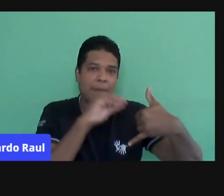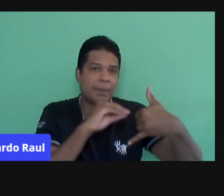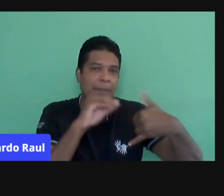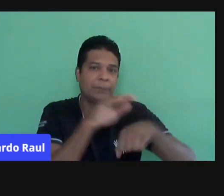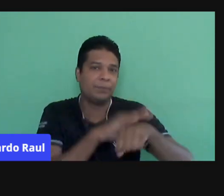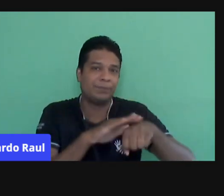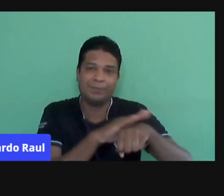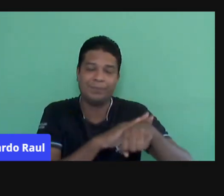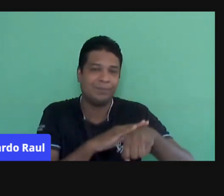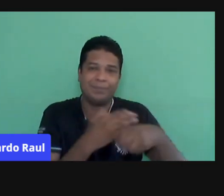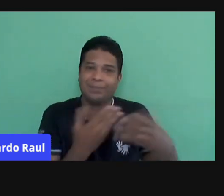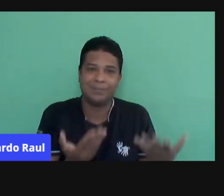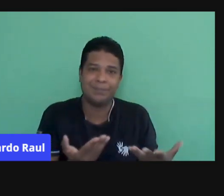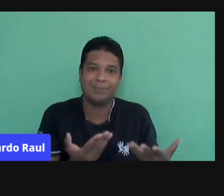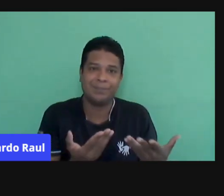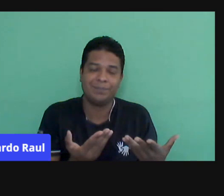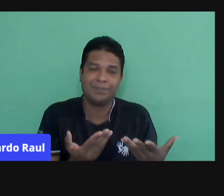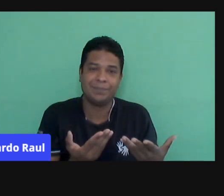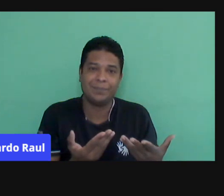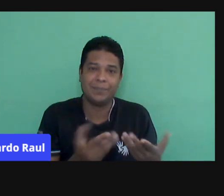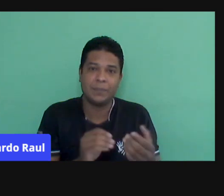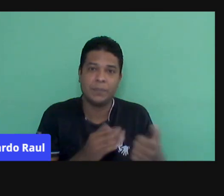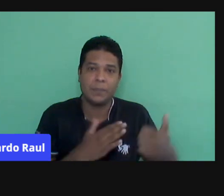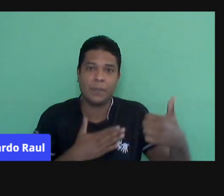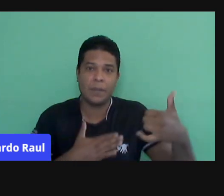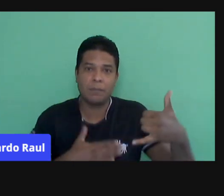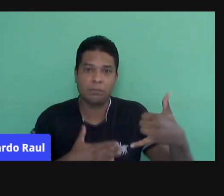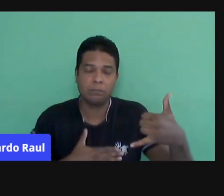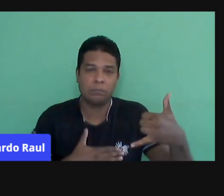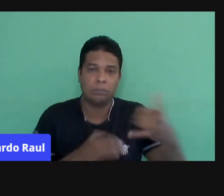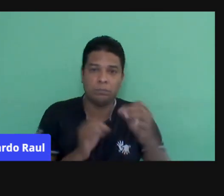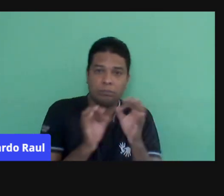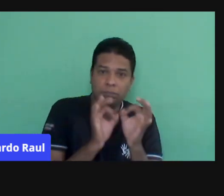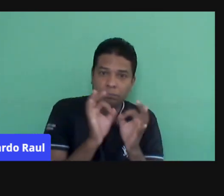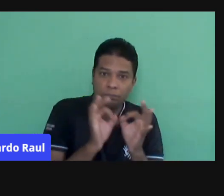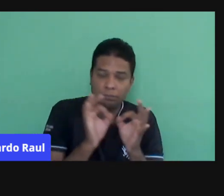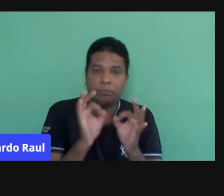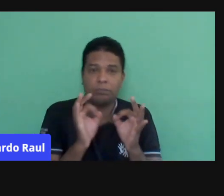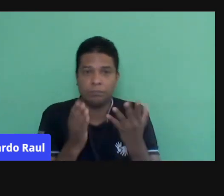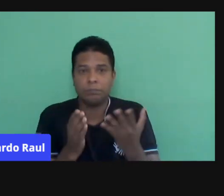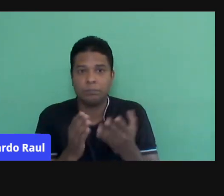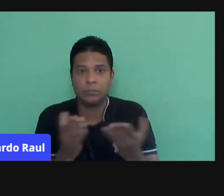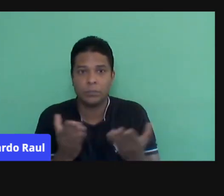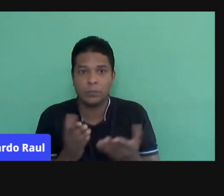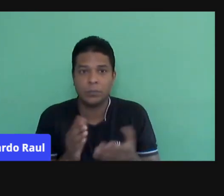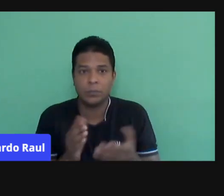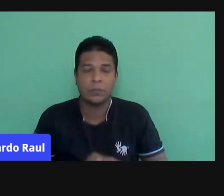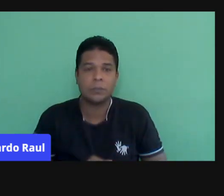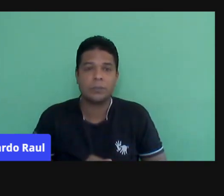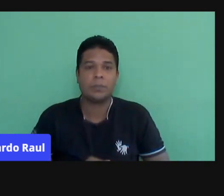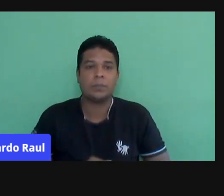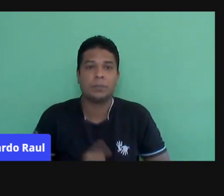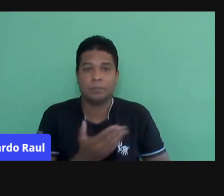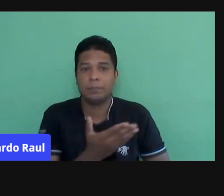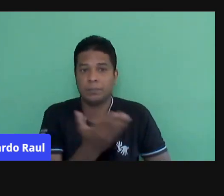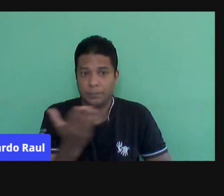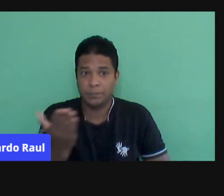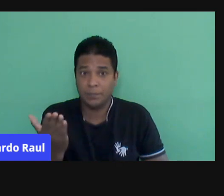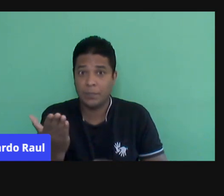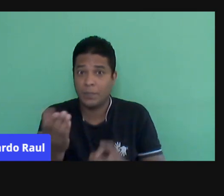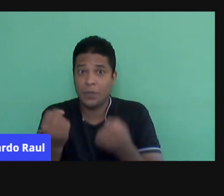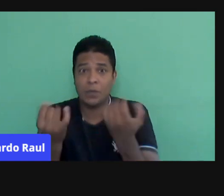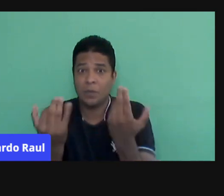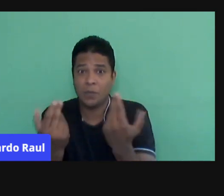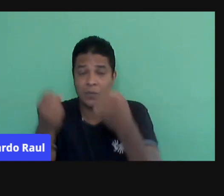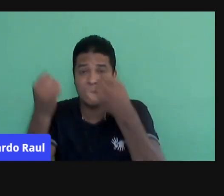conversando. eu preciso me orientar, eu preciso guiar a minha fala. É justamente isso que eu estou falando agora, fazendo agora com vocês, né? Essa está